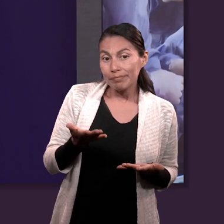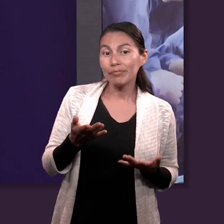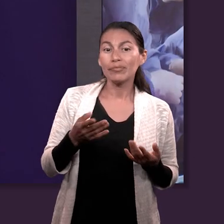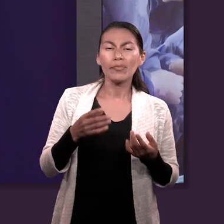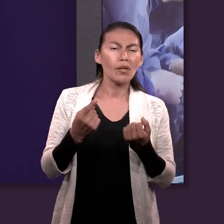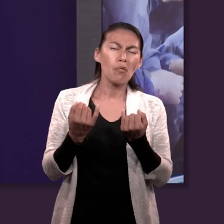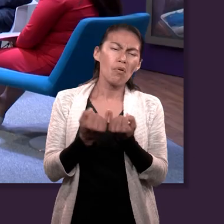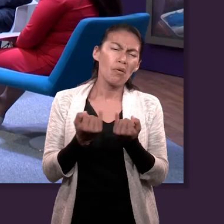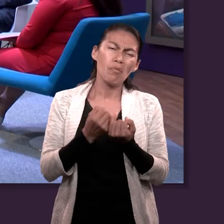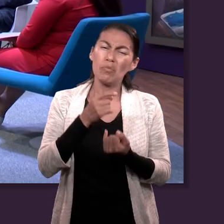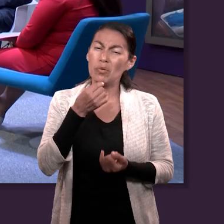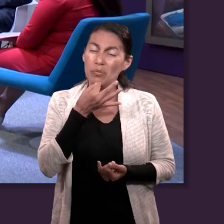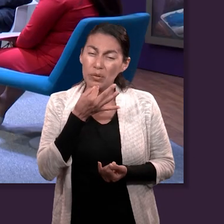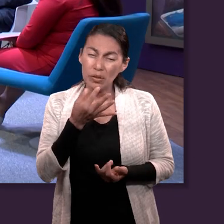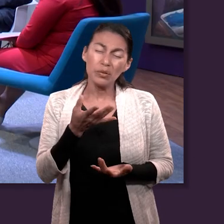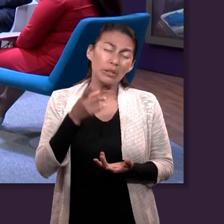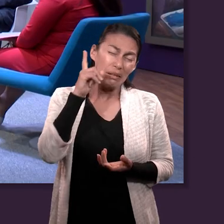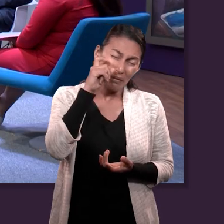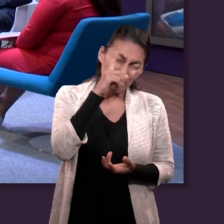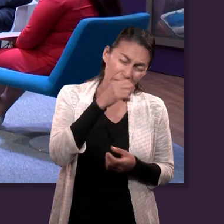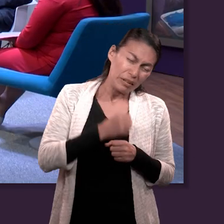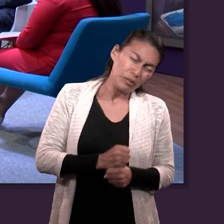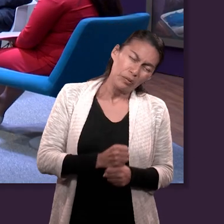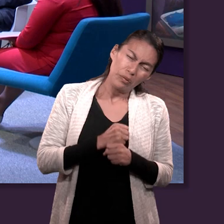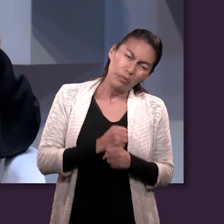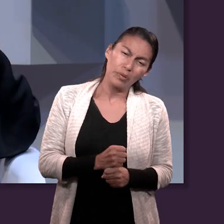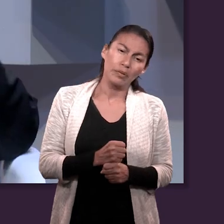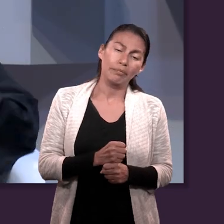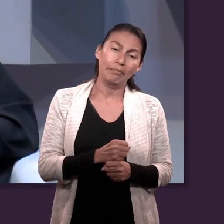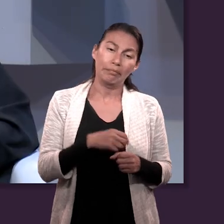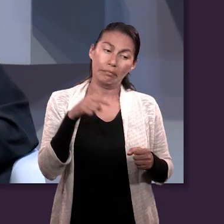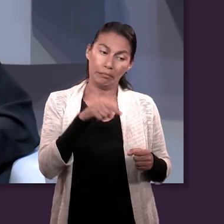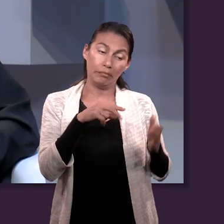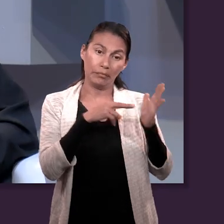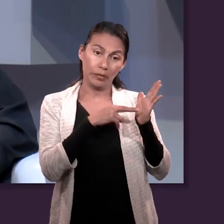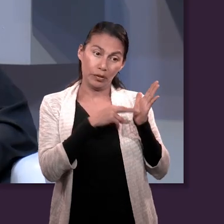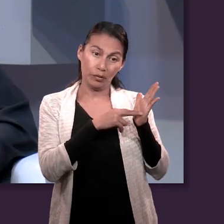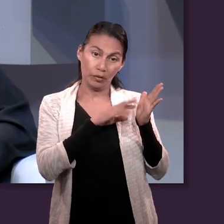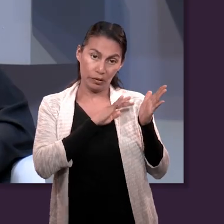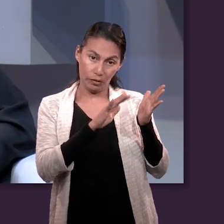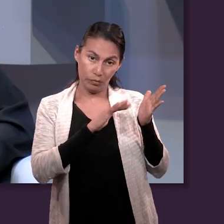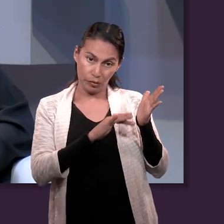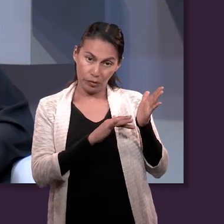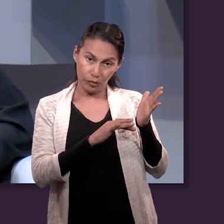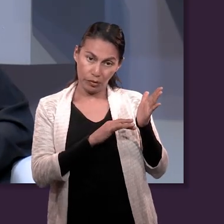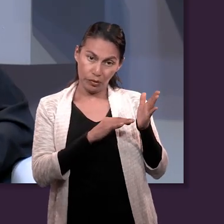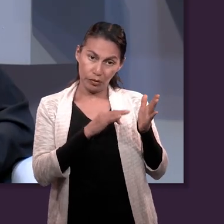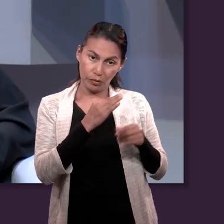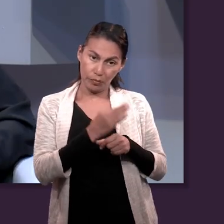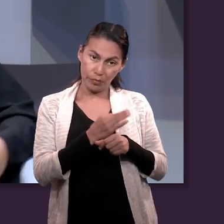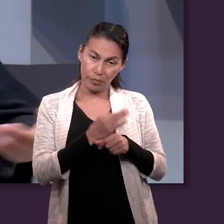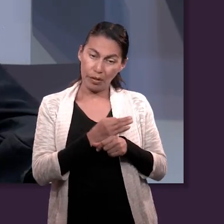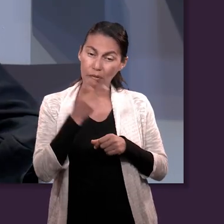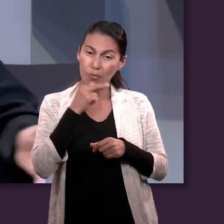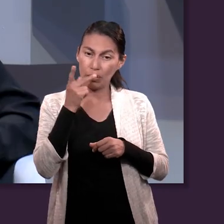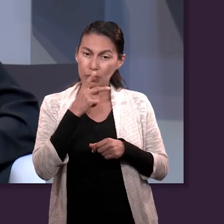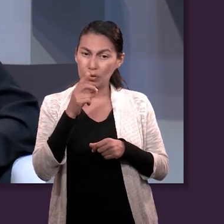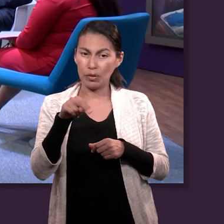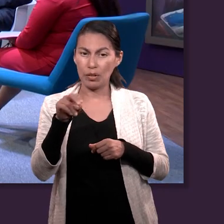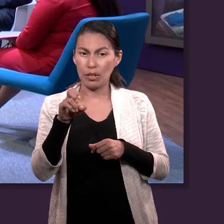especialmente en tiempos de angustia y sufrimiento. Tal como dicen estos versículos que leímos o que escuchamos con el pastor